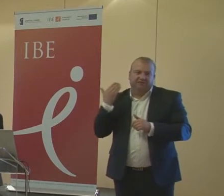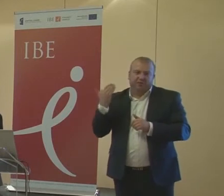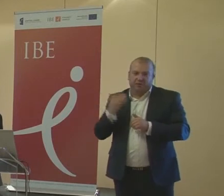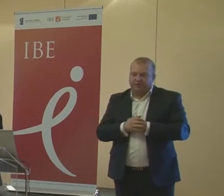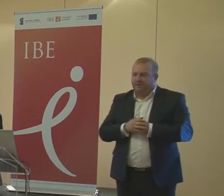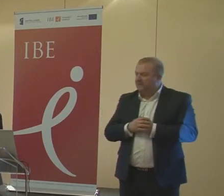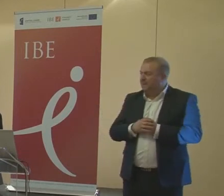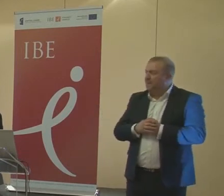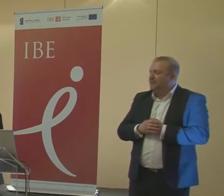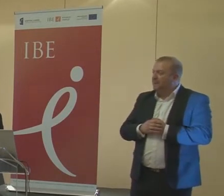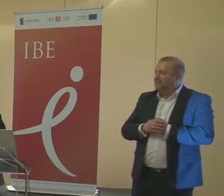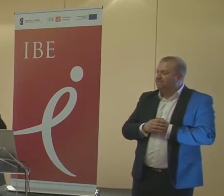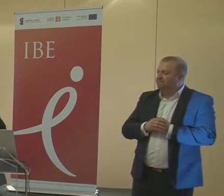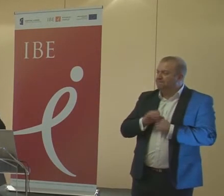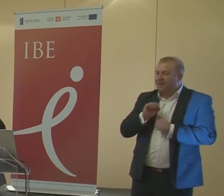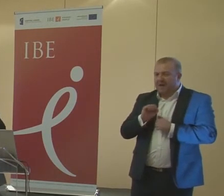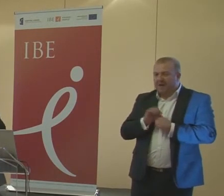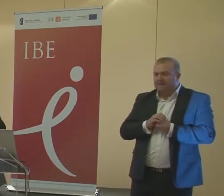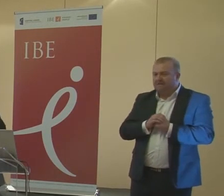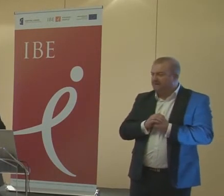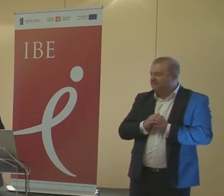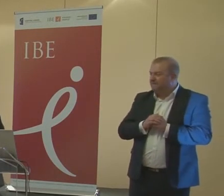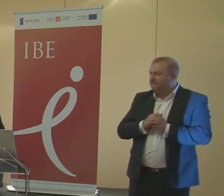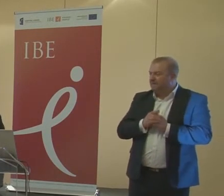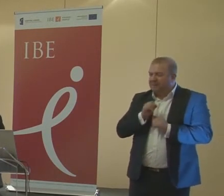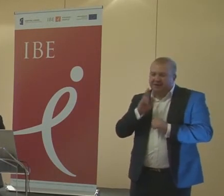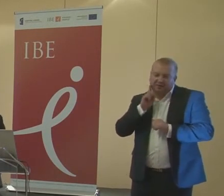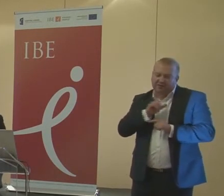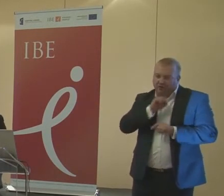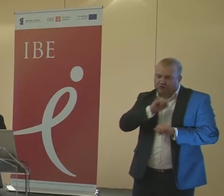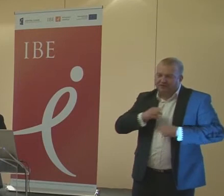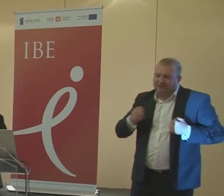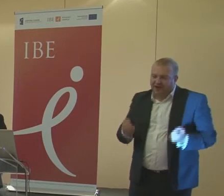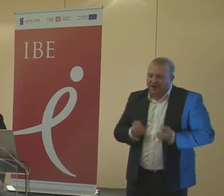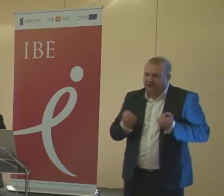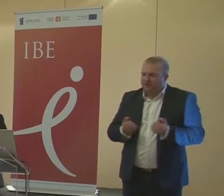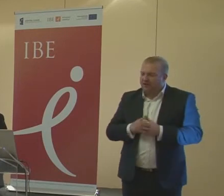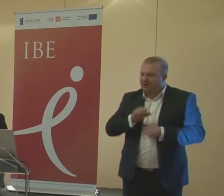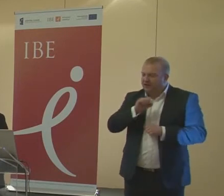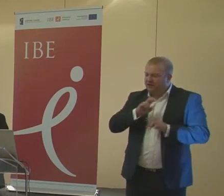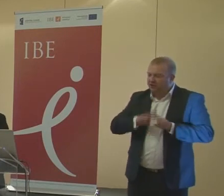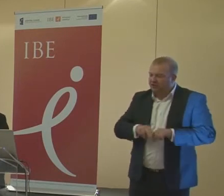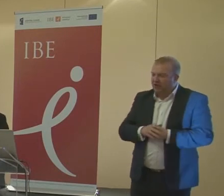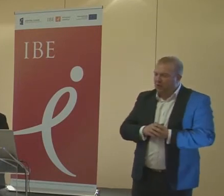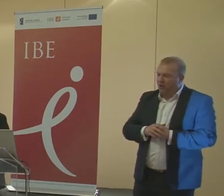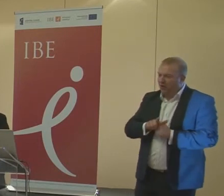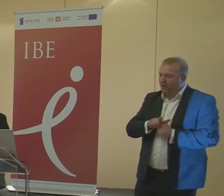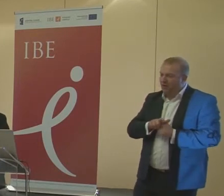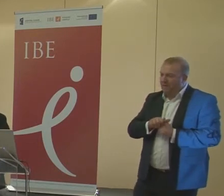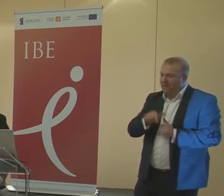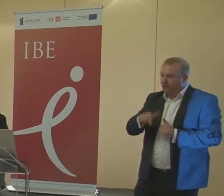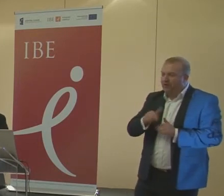bezpłatnie, a tak naprawdę duże zaangażowanie zostało tutaj